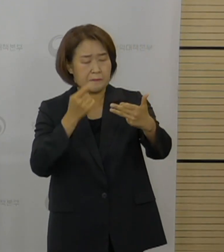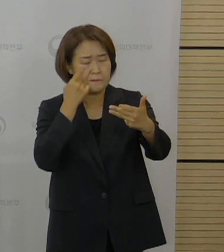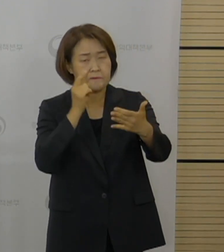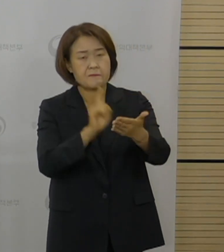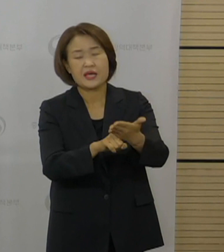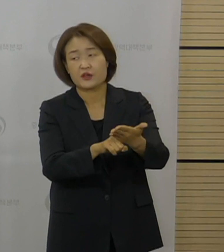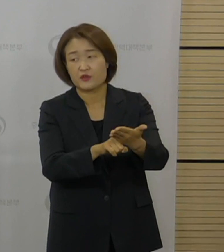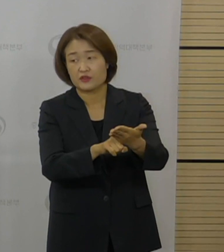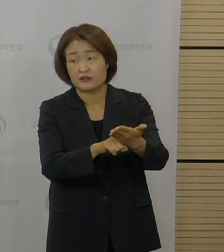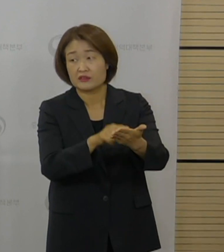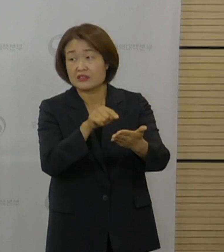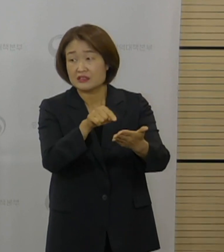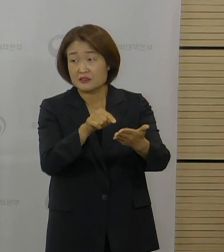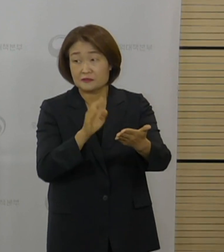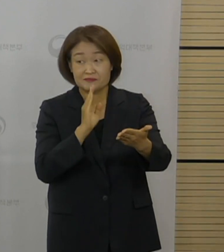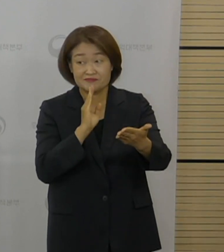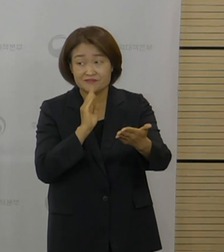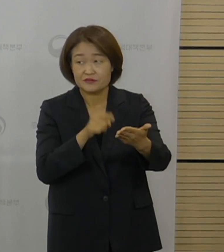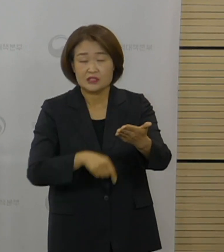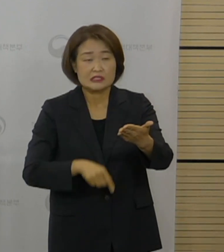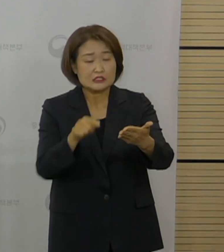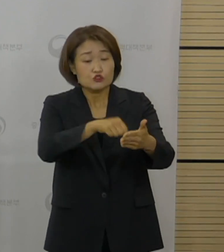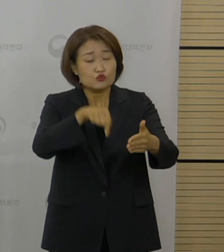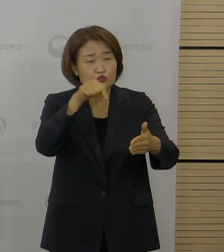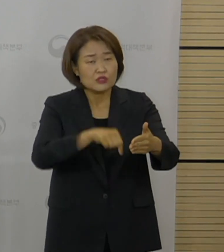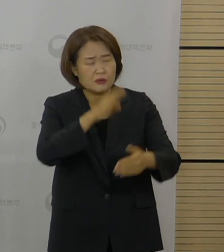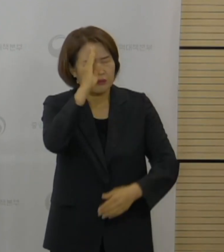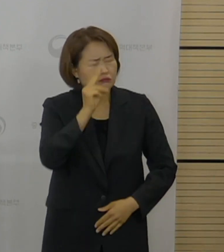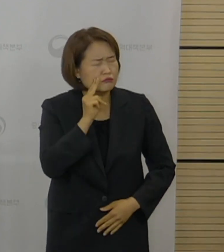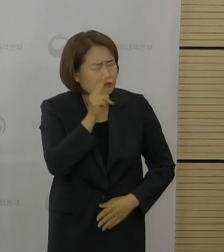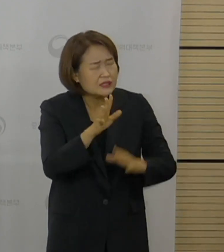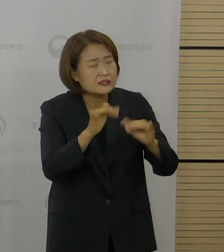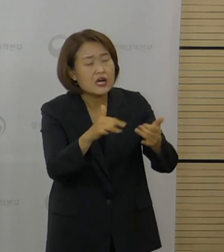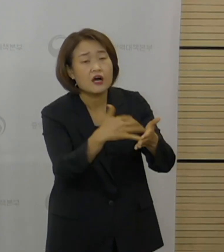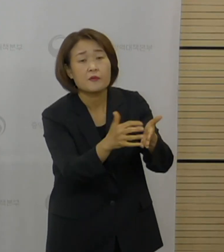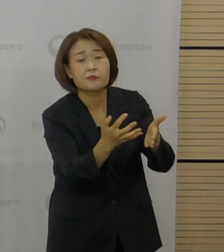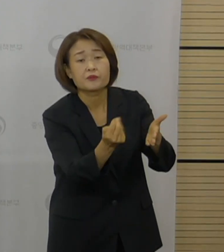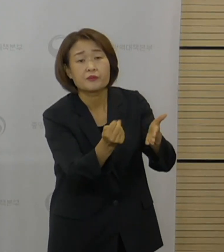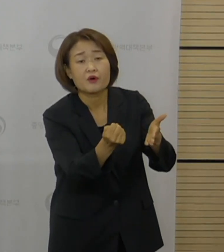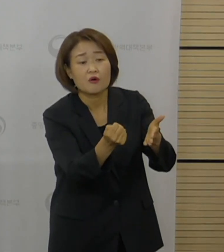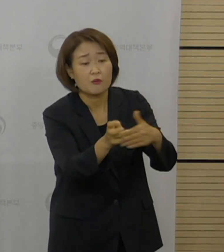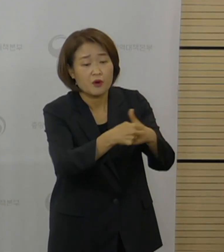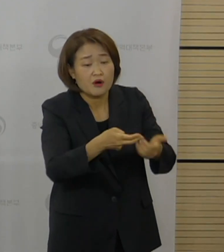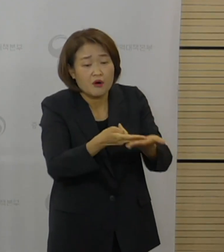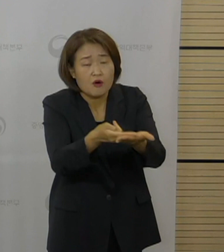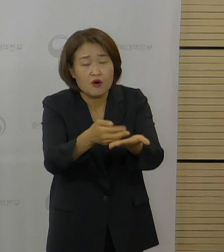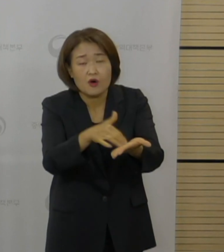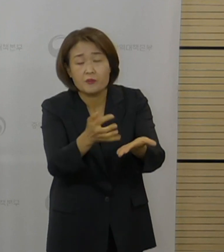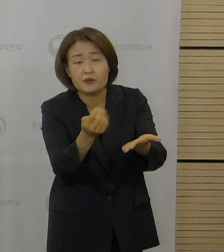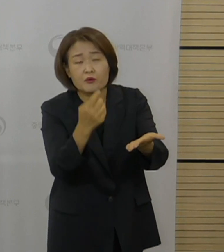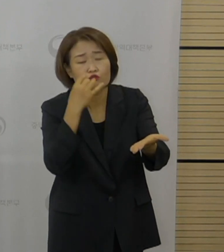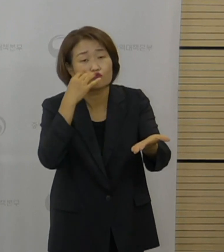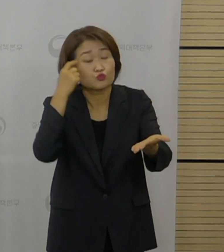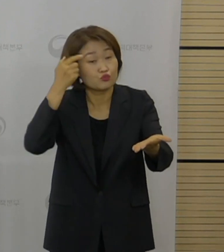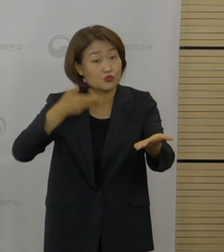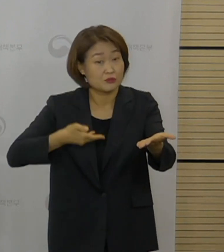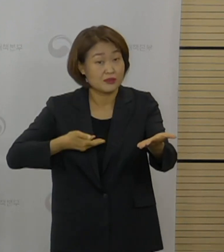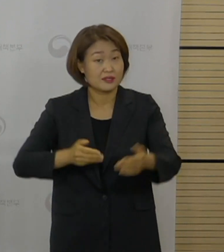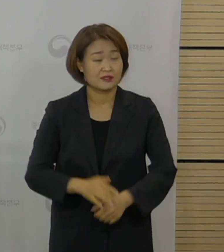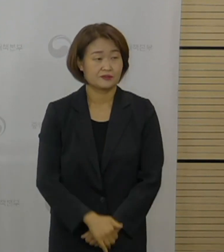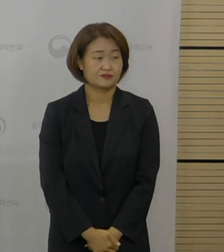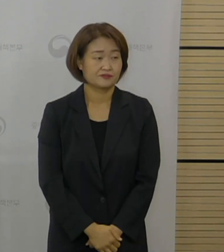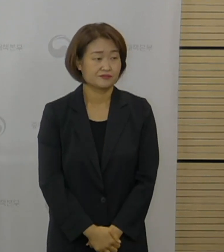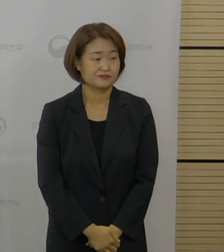사람이 몇 명인지 이 부분은 검역정책 해외입국 출입국